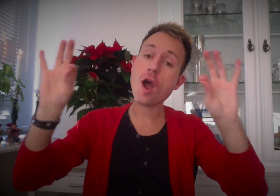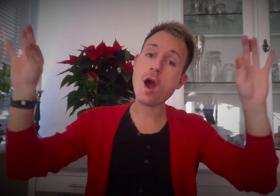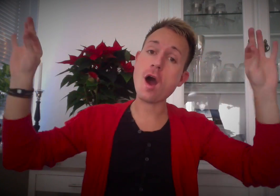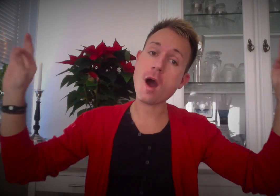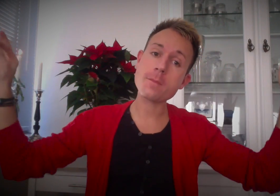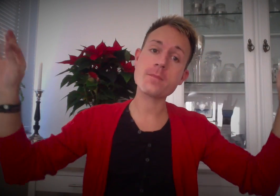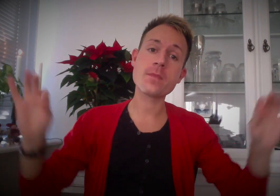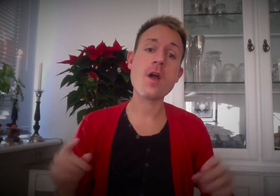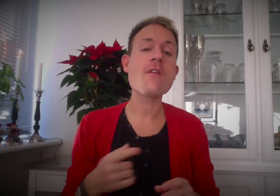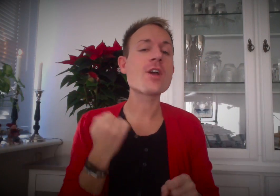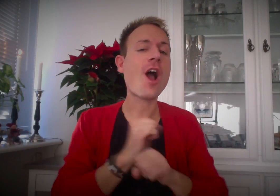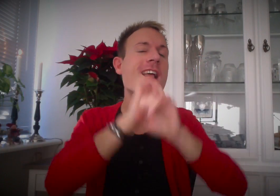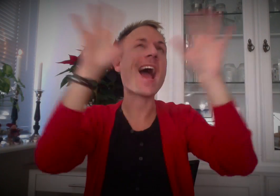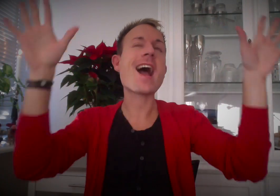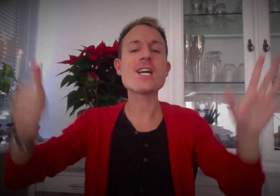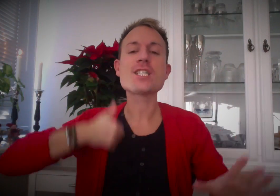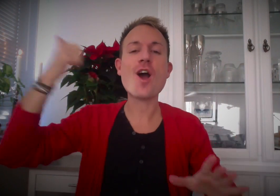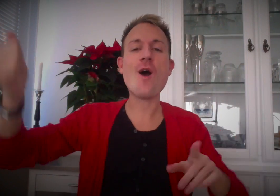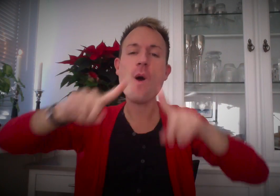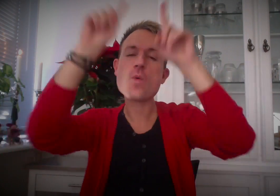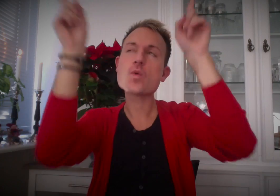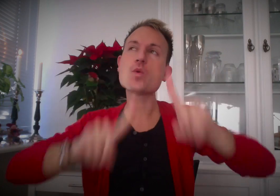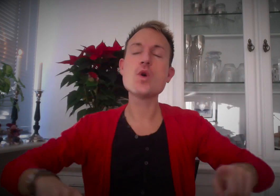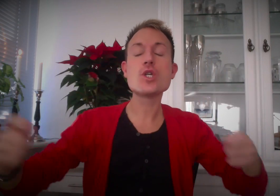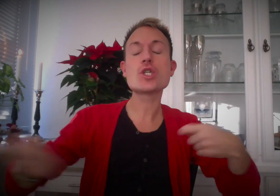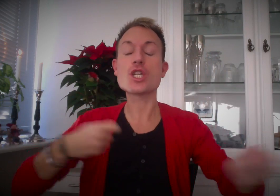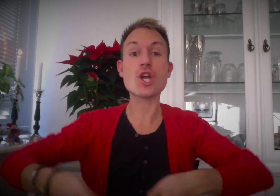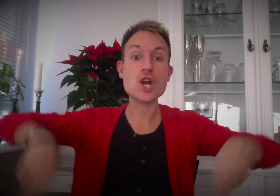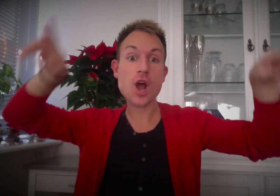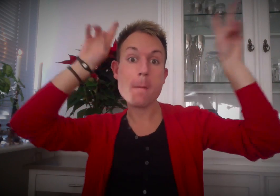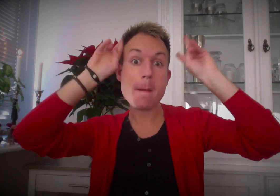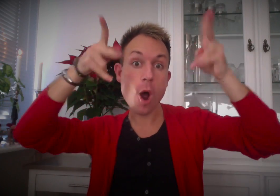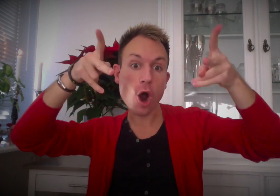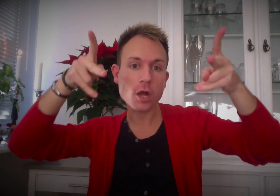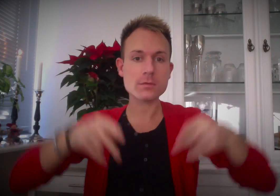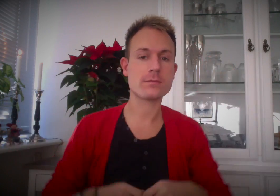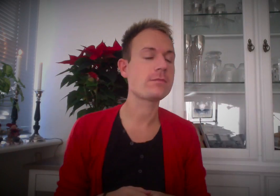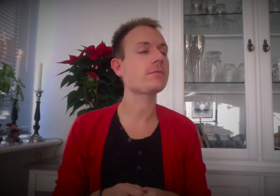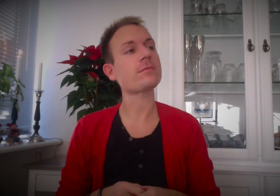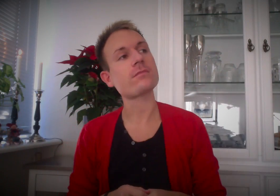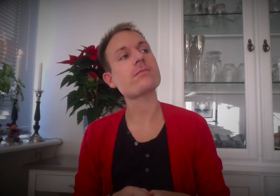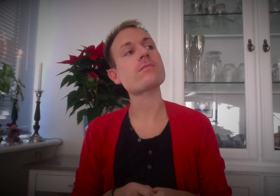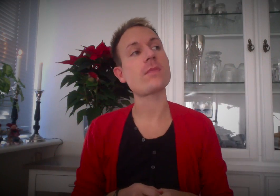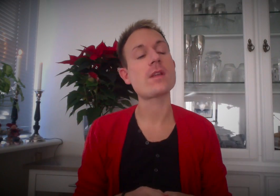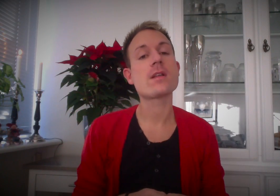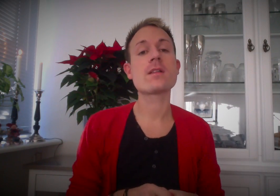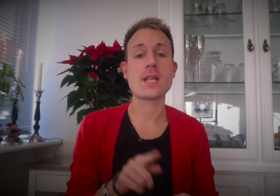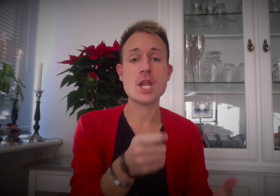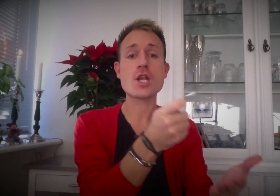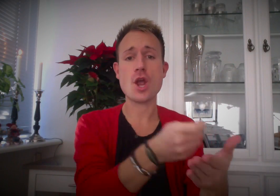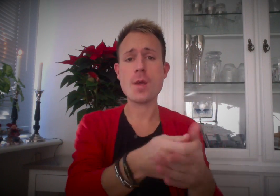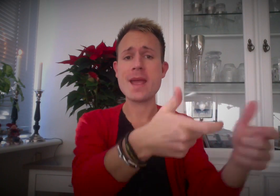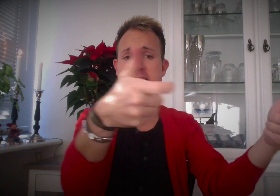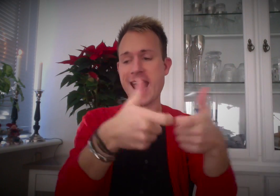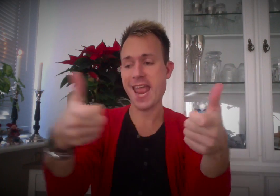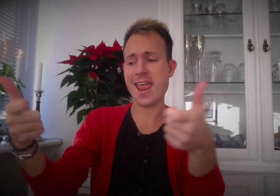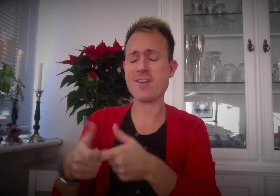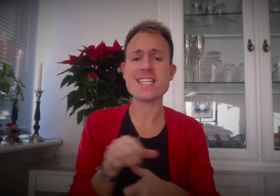op Og vi gør klar til årets juleshop af mok For der skal købes gaver til